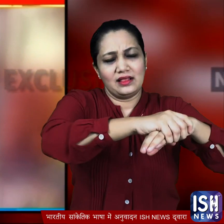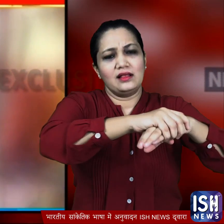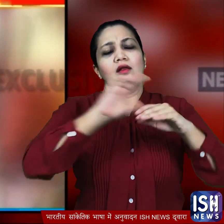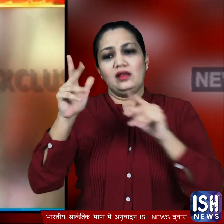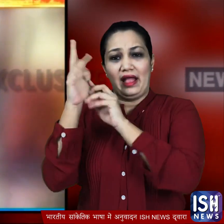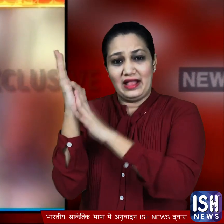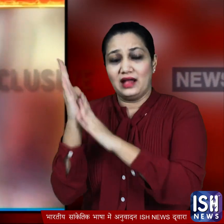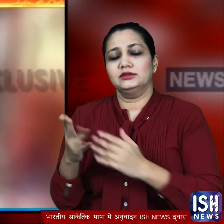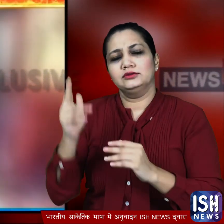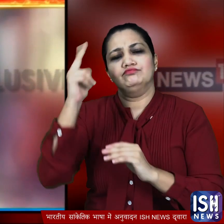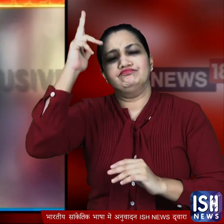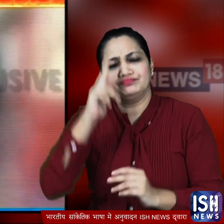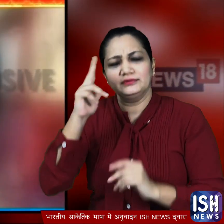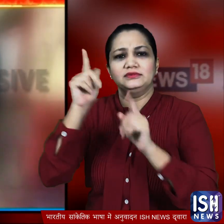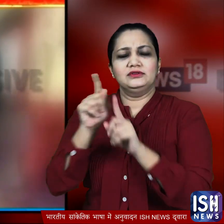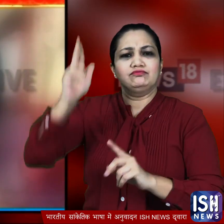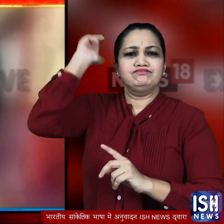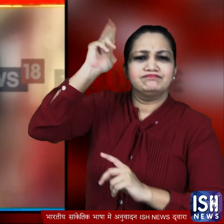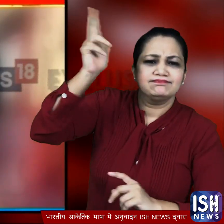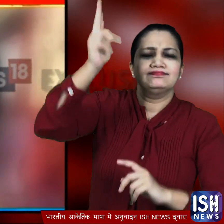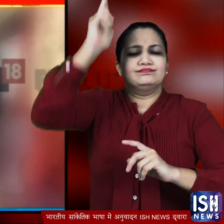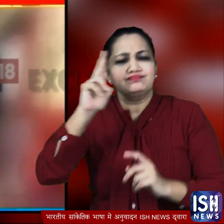ने अपने दाएं हाथ से पिस्टॉल लेराते हुए हवा में